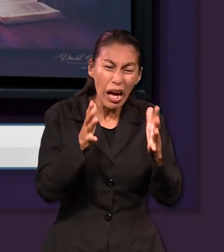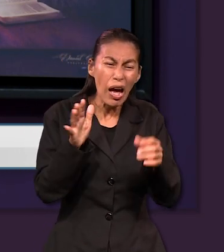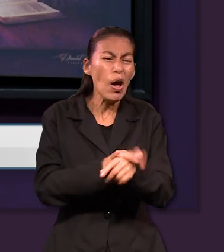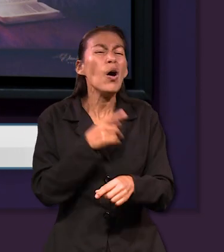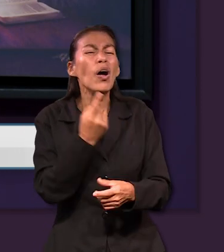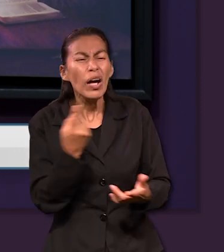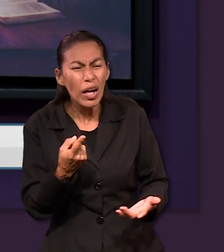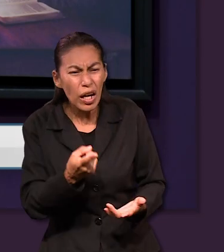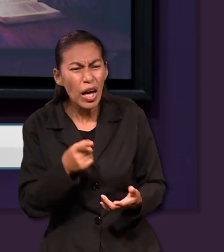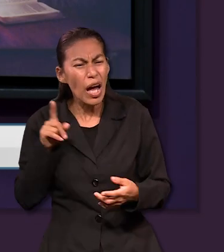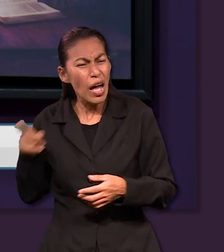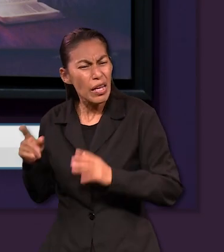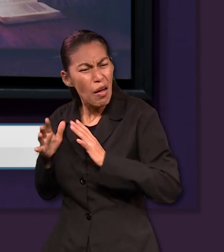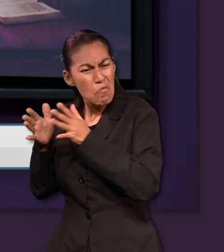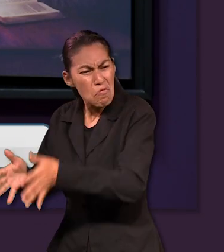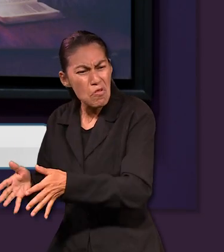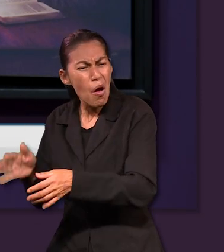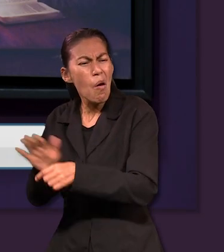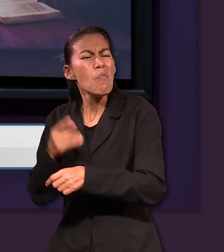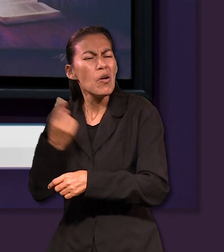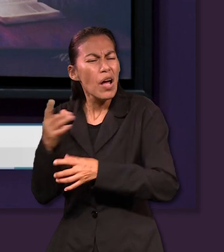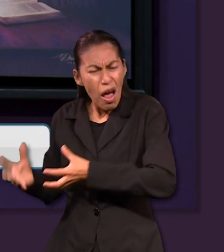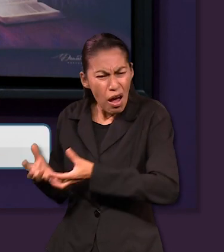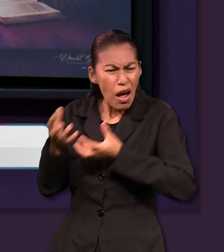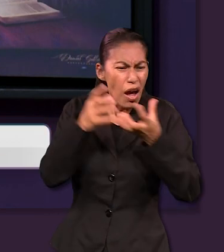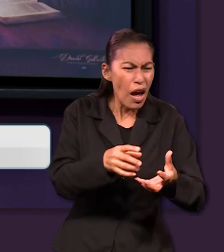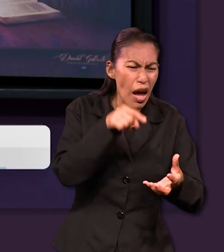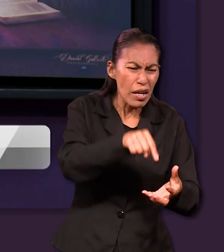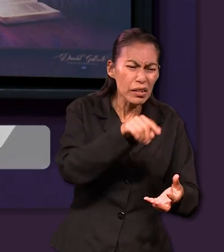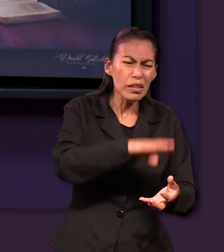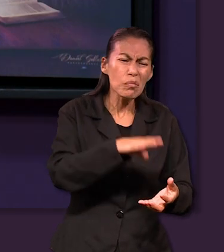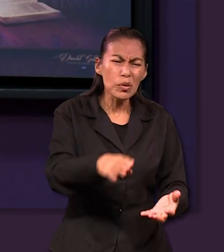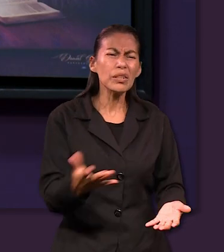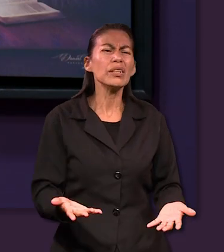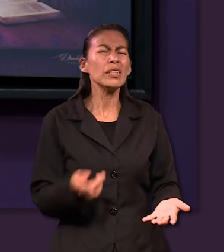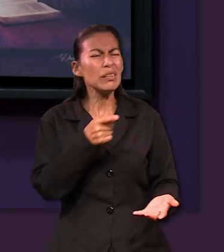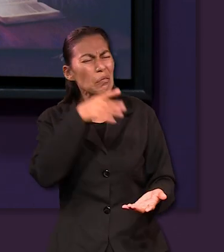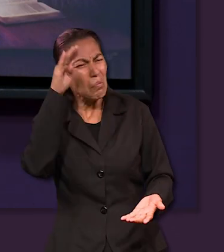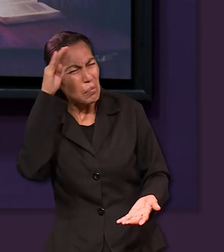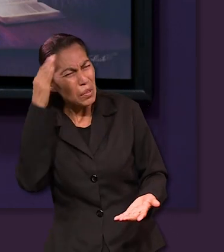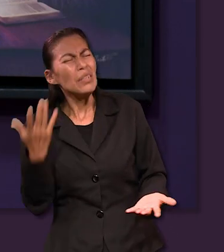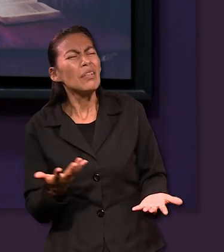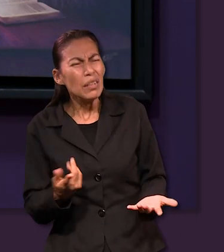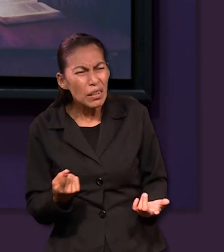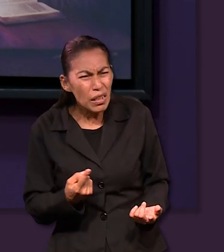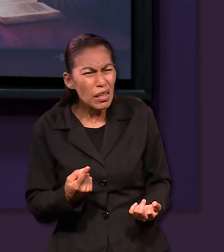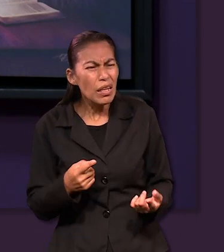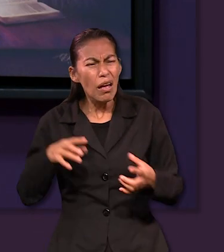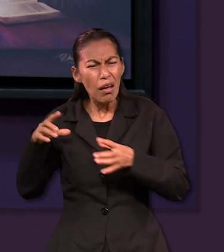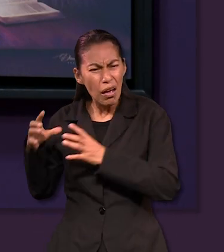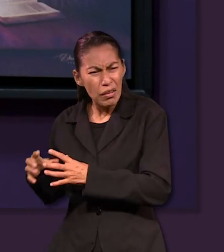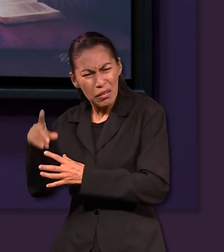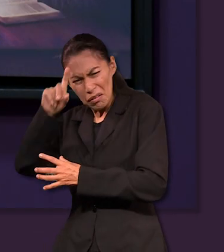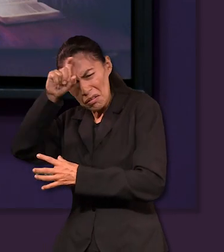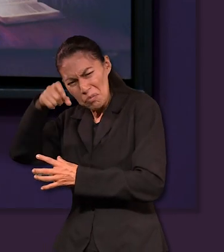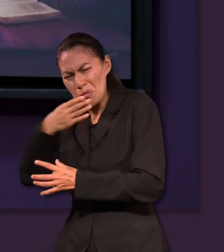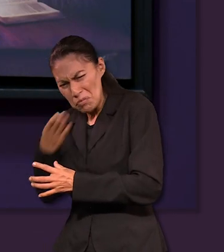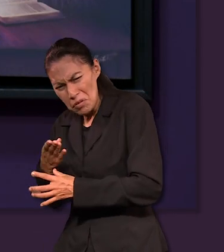le reclamaron a Moisés. ¿Acaso no había sepulcros en Egipto que nos sacaste de allá para morir en el desierto? ¿Qué has pensado con